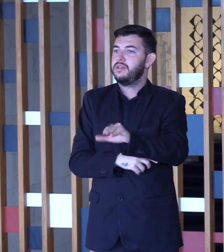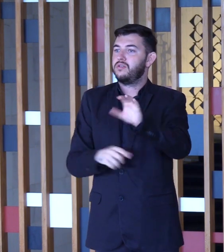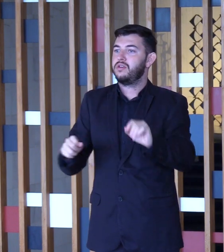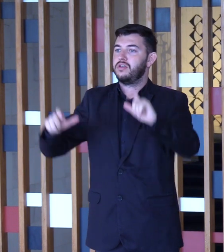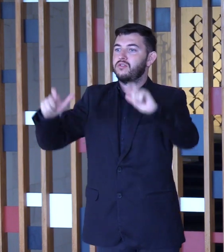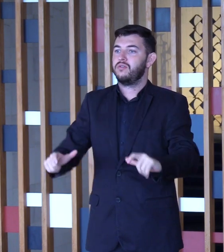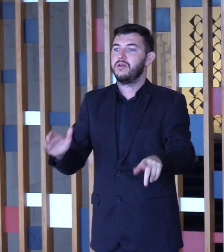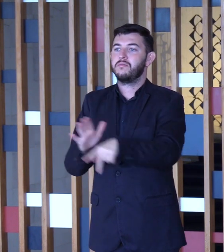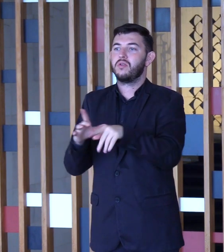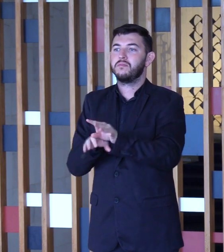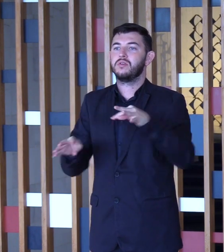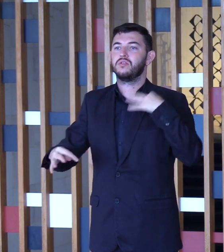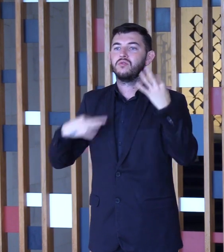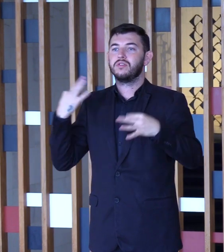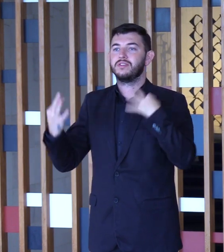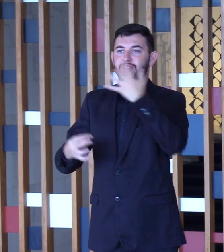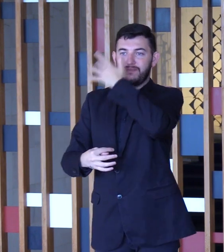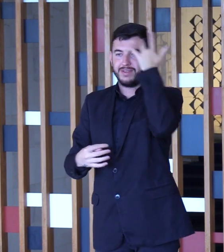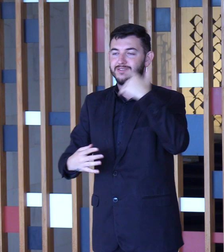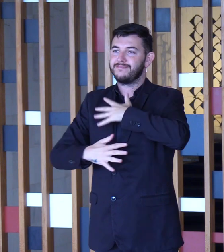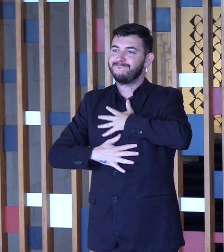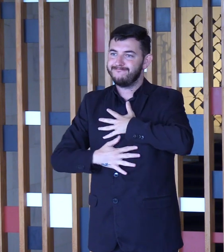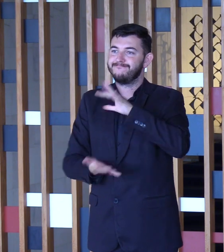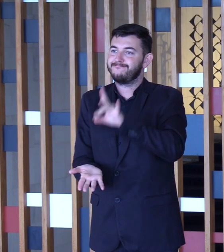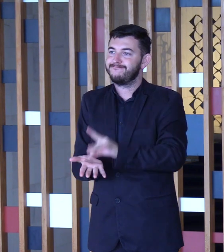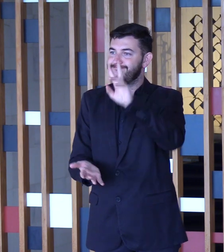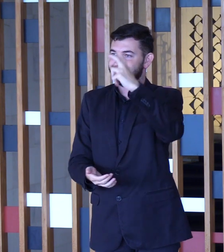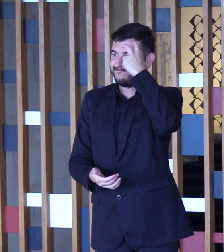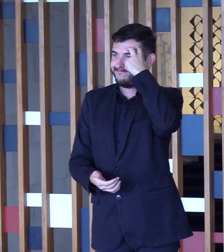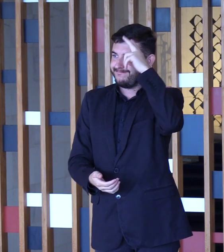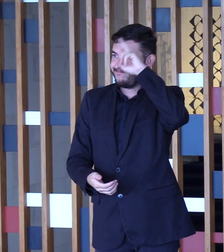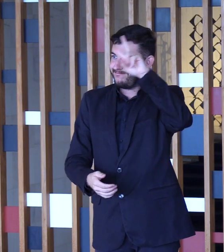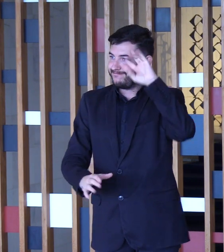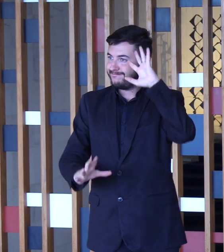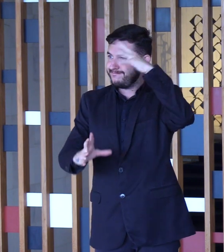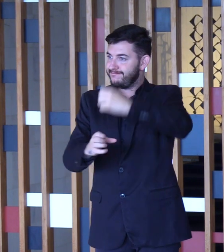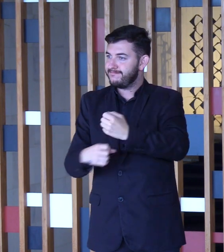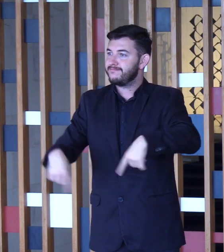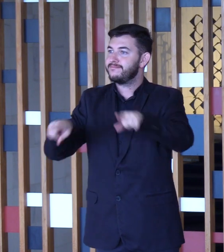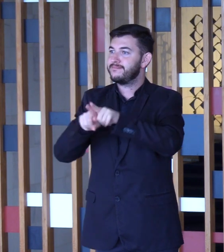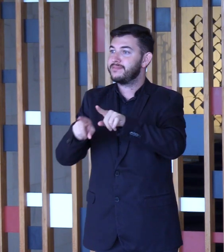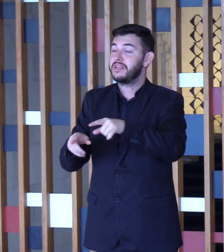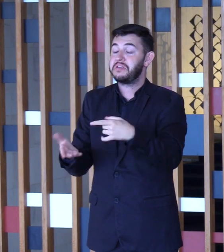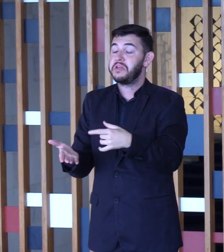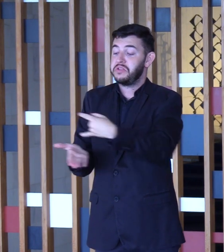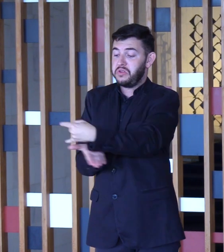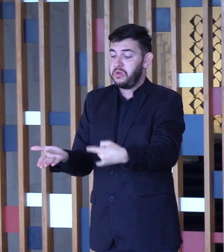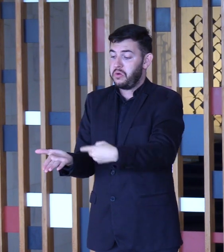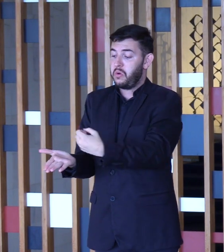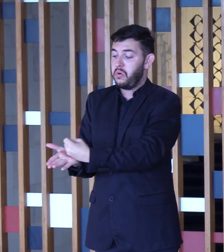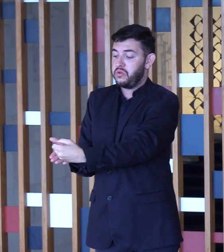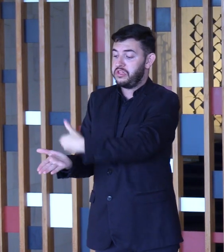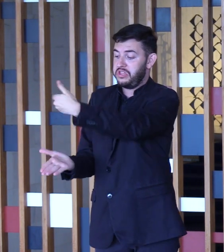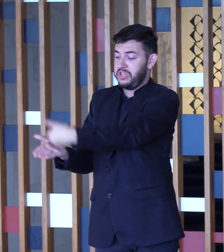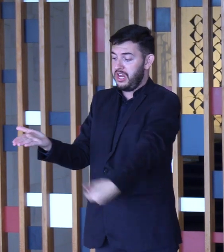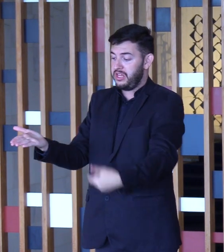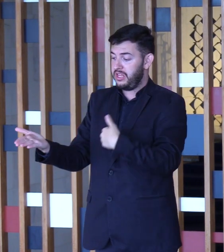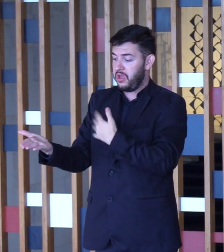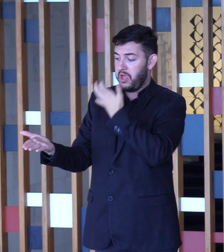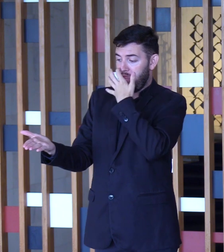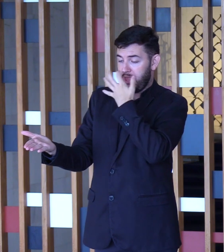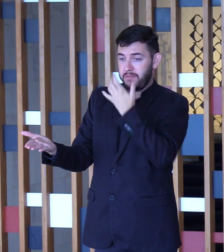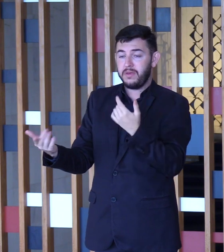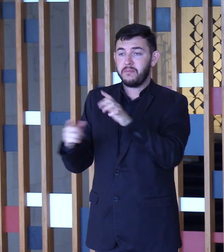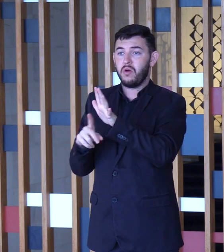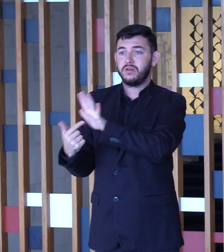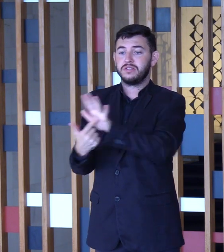amantes da cultura e da história. Esse novo convênio, que hoje testemunhei, reforça a tradicional parceria entre Itaipu